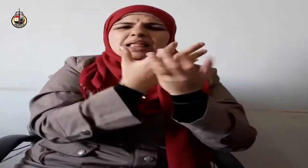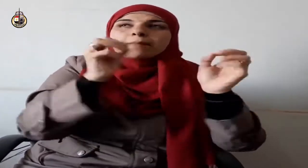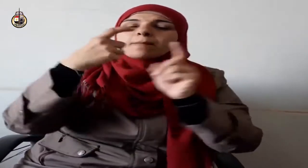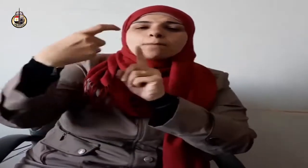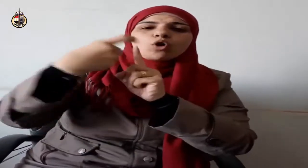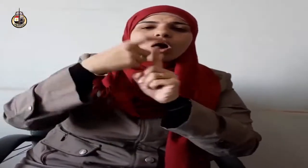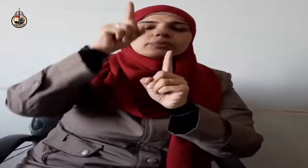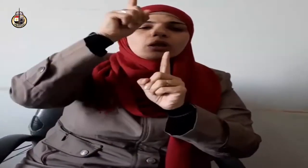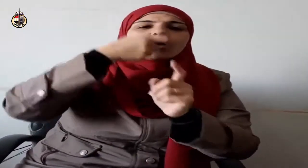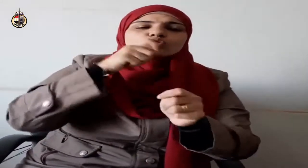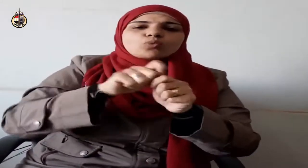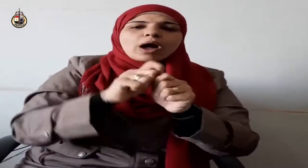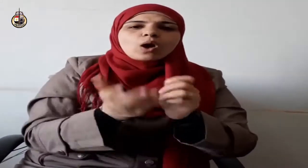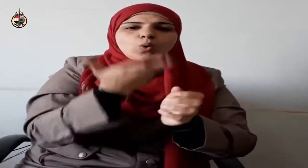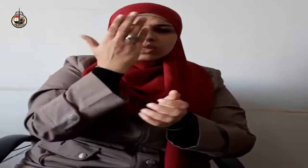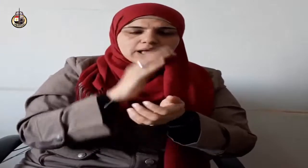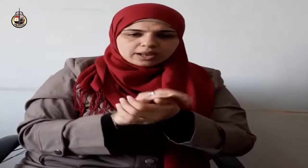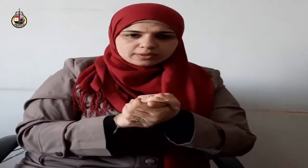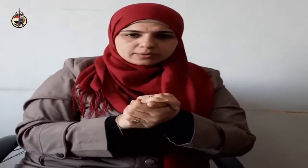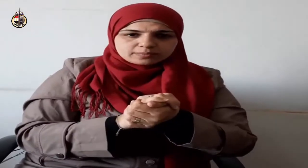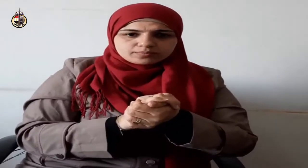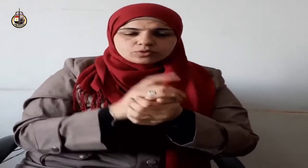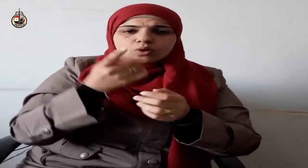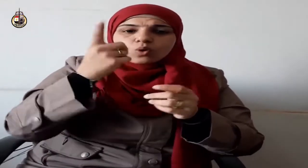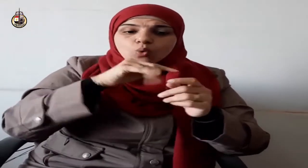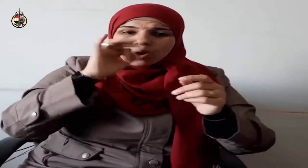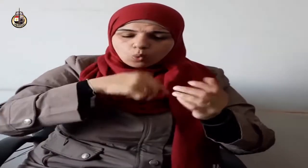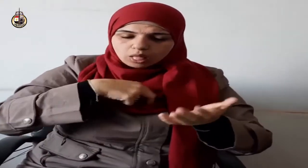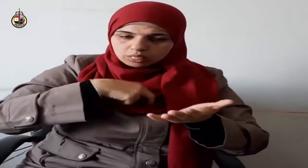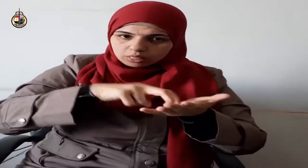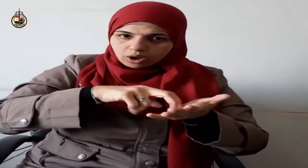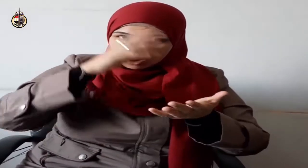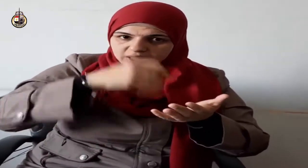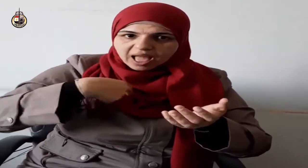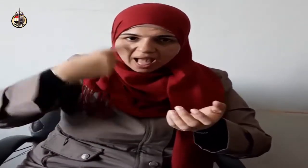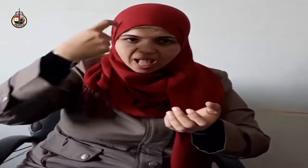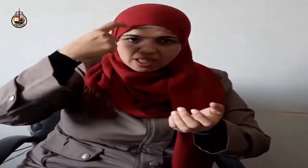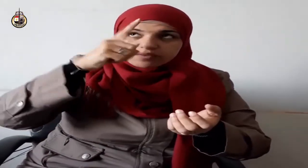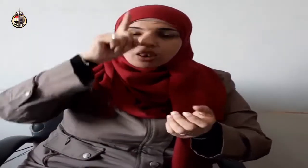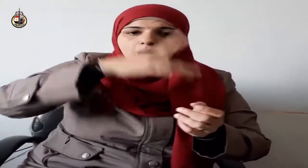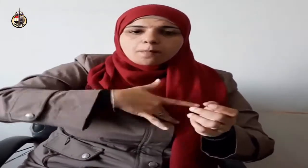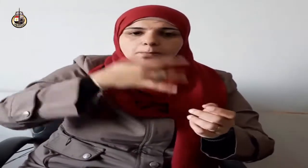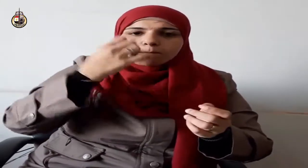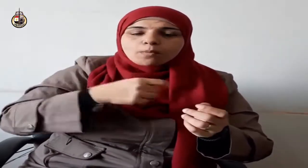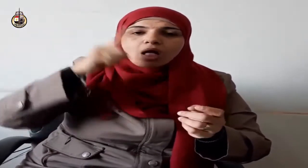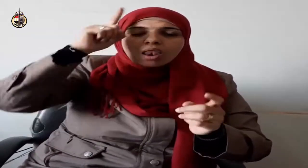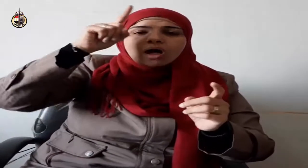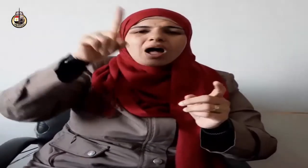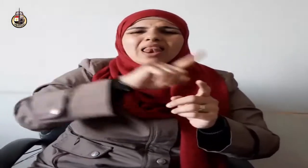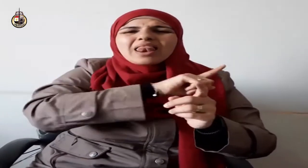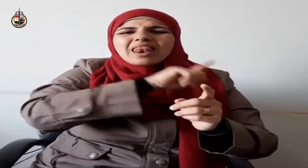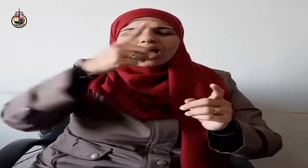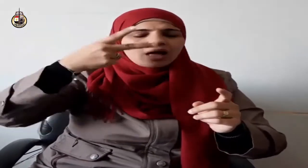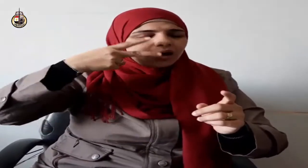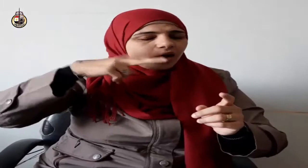النبي صلى الله عليه وسلم حقيقته في قوله صلى الله عليه وسلم